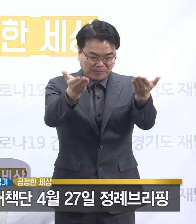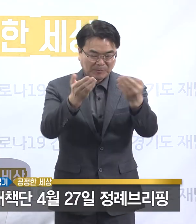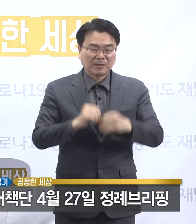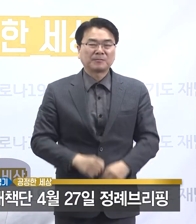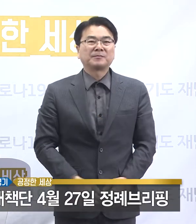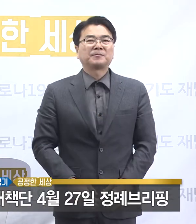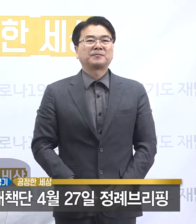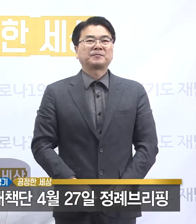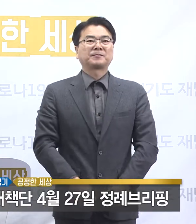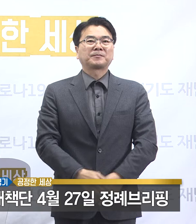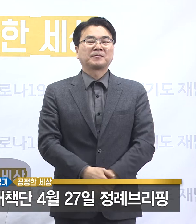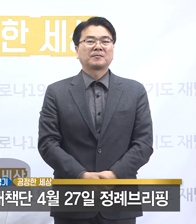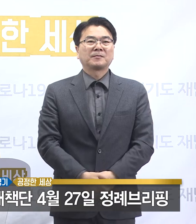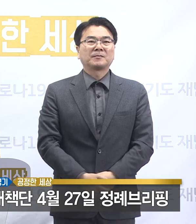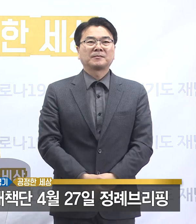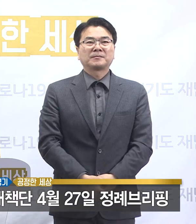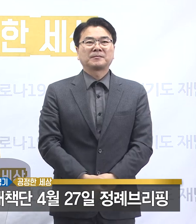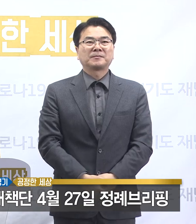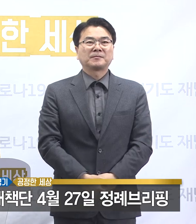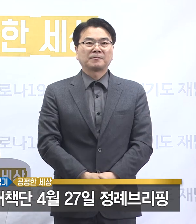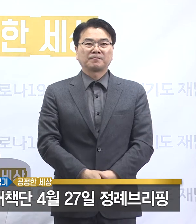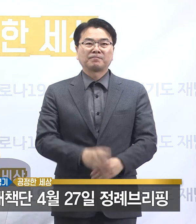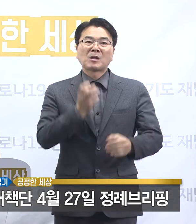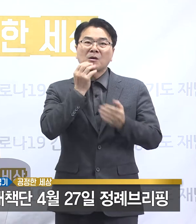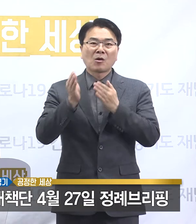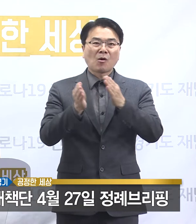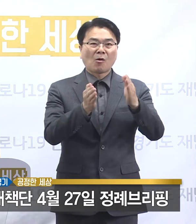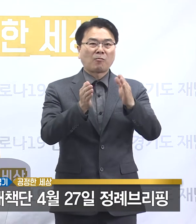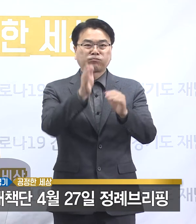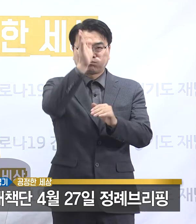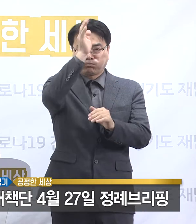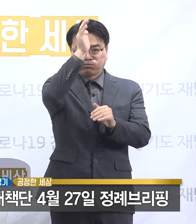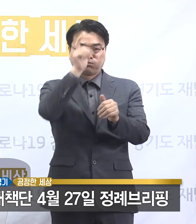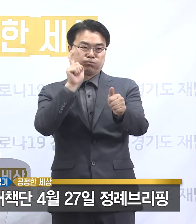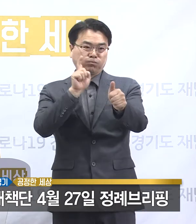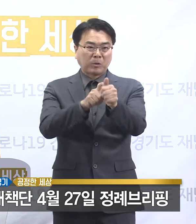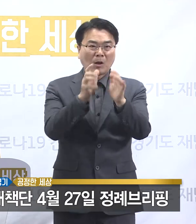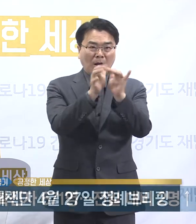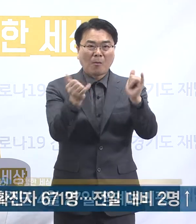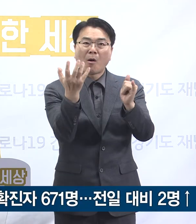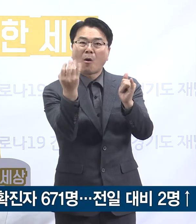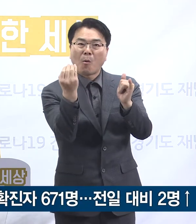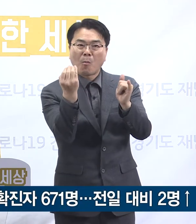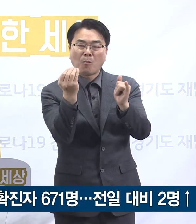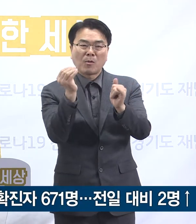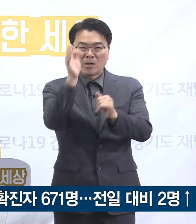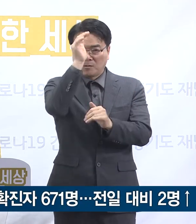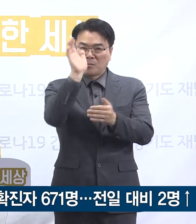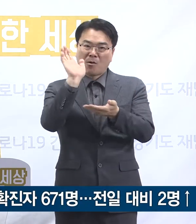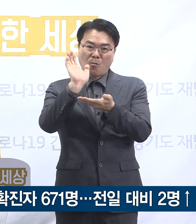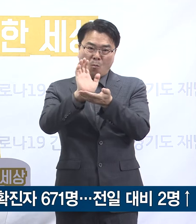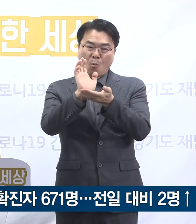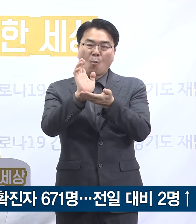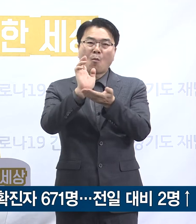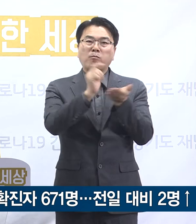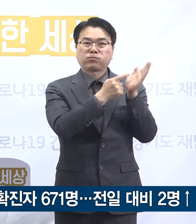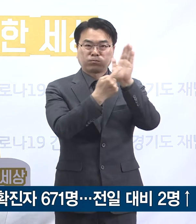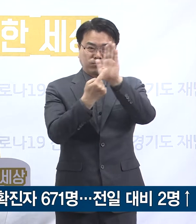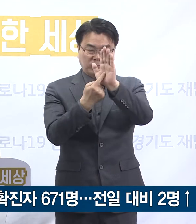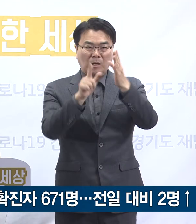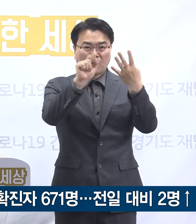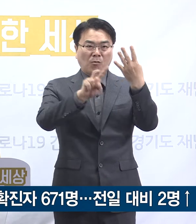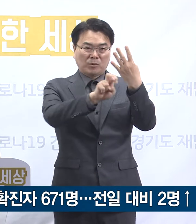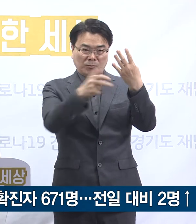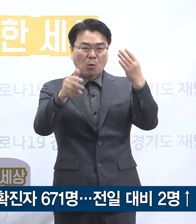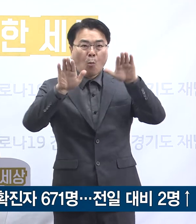브리핑을 시작하겠습니다. 경기도 확진자 발생 현황입니다. 질병관리본부의 발표에 따르면 4월 27일